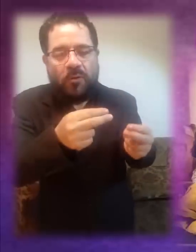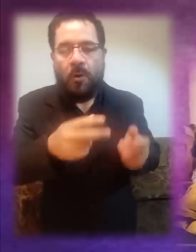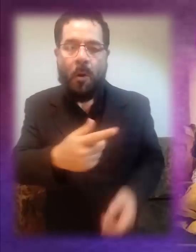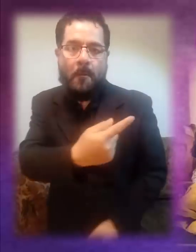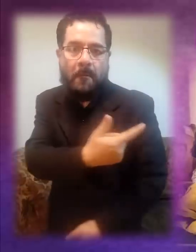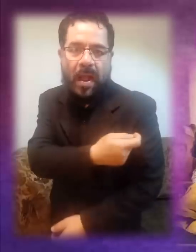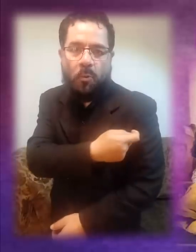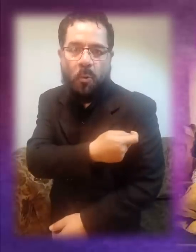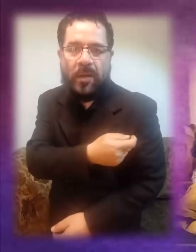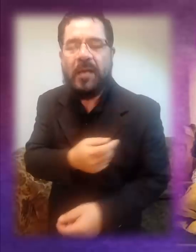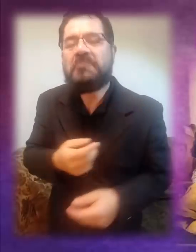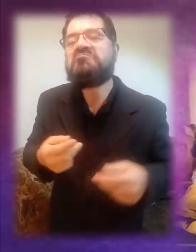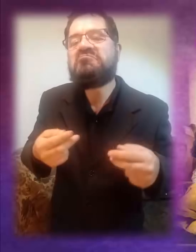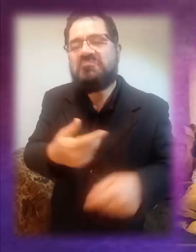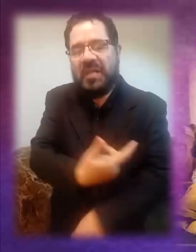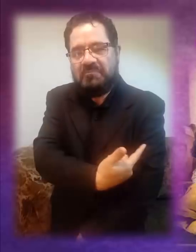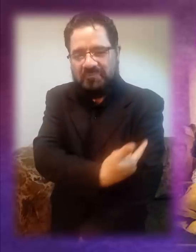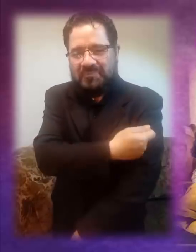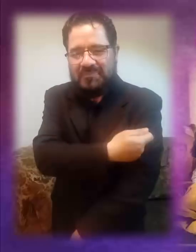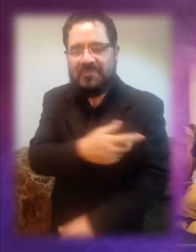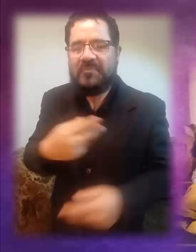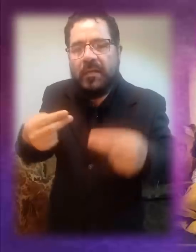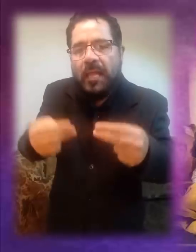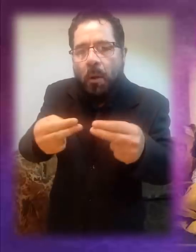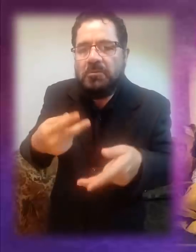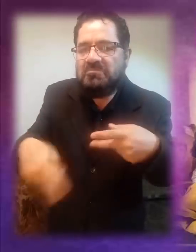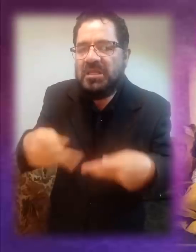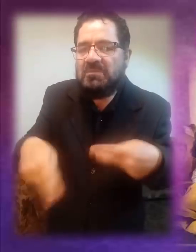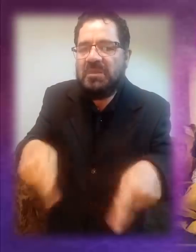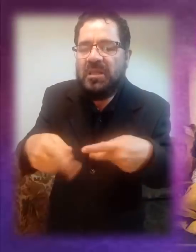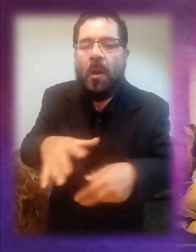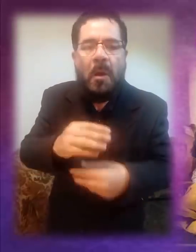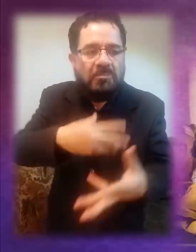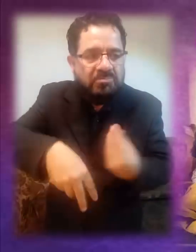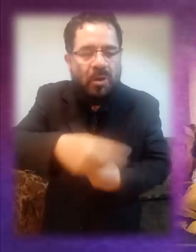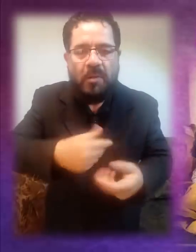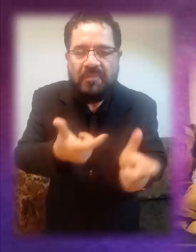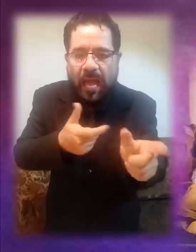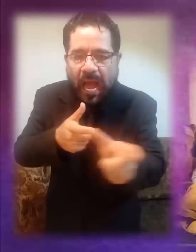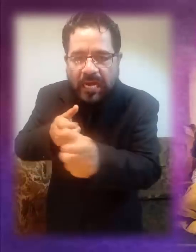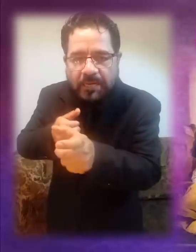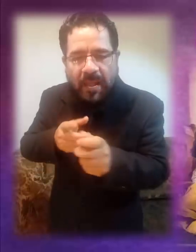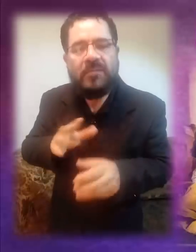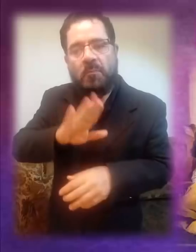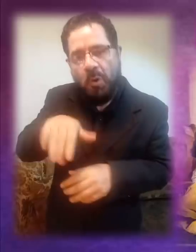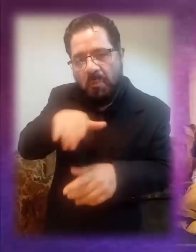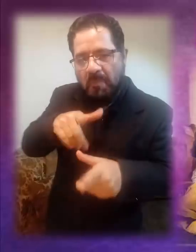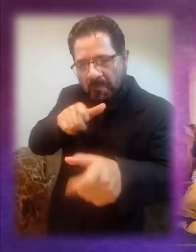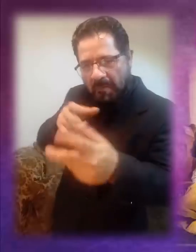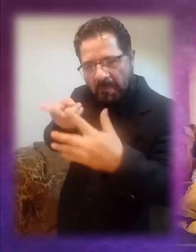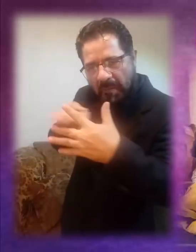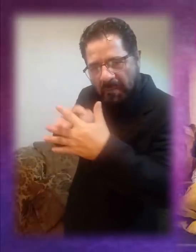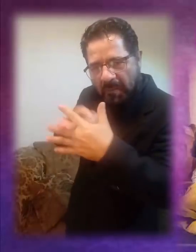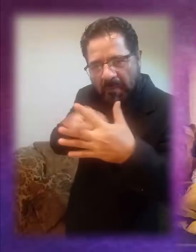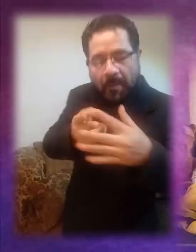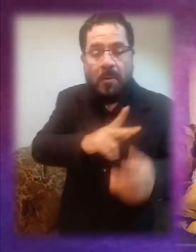las vacunas. Se presentan traficantes de droga que matan el alma y el cuerpo, que negocian con las armas y con las